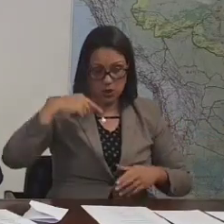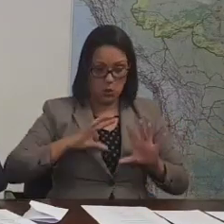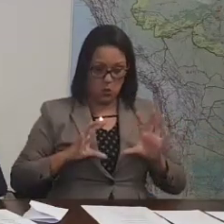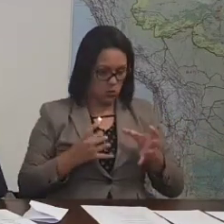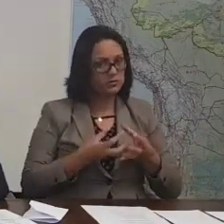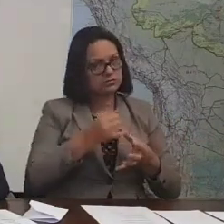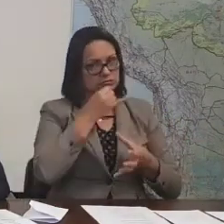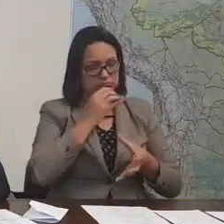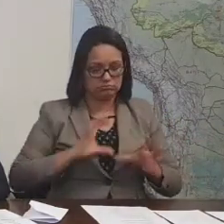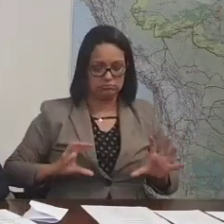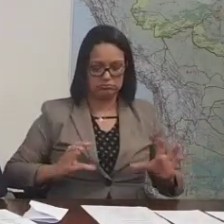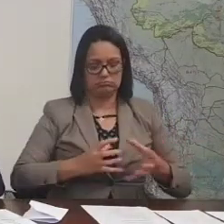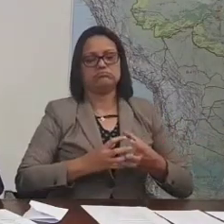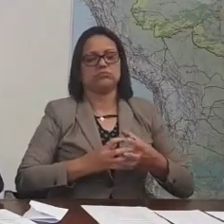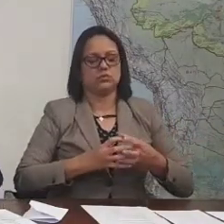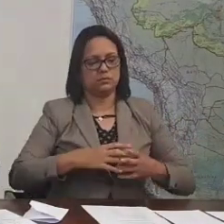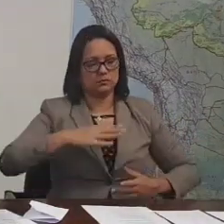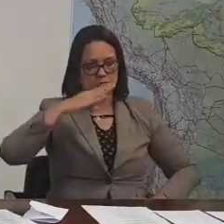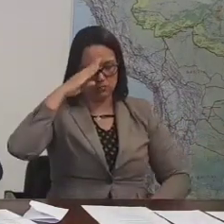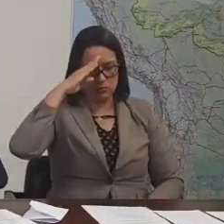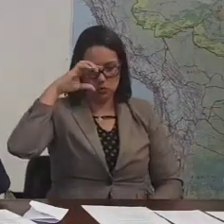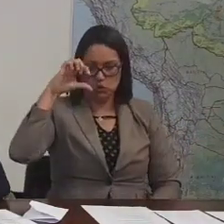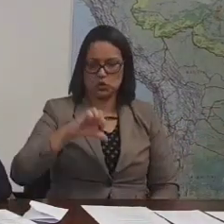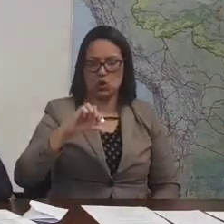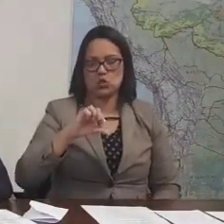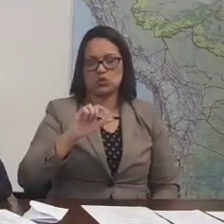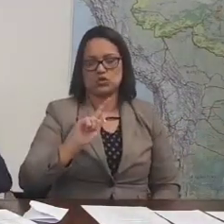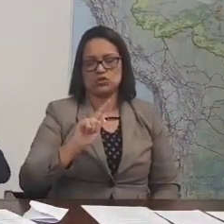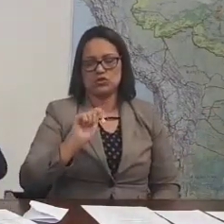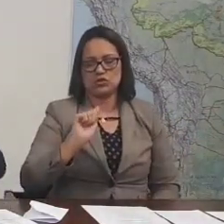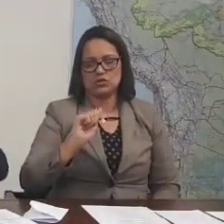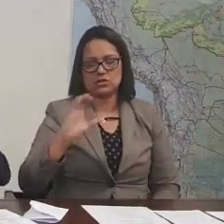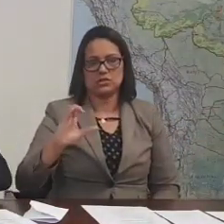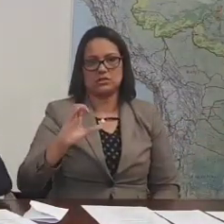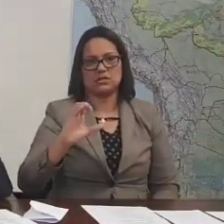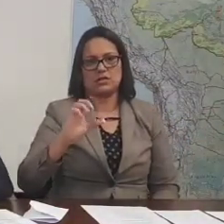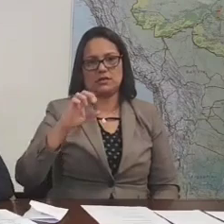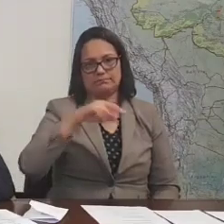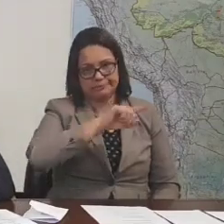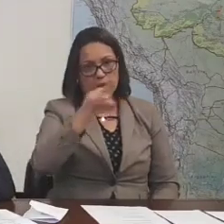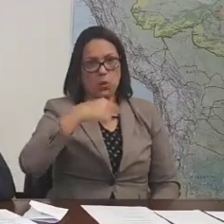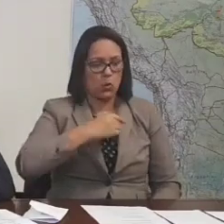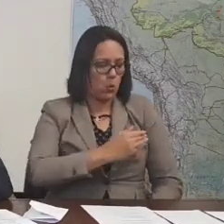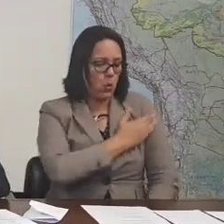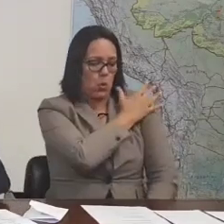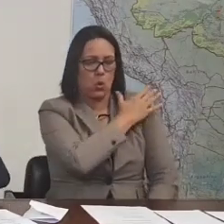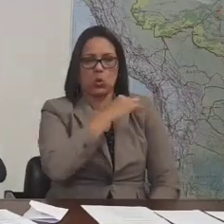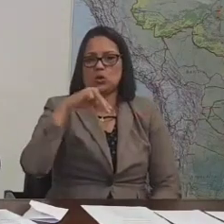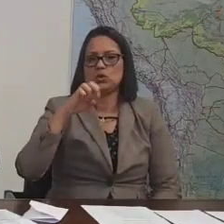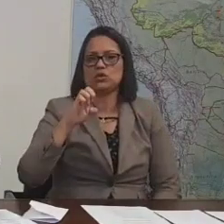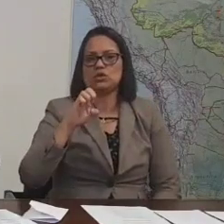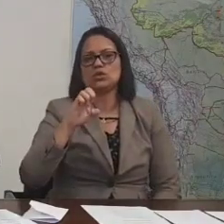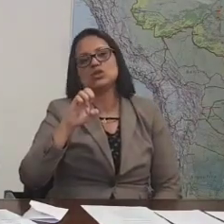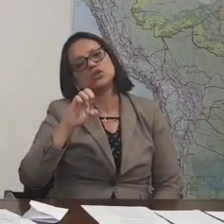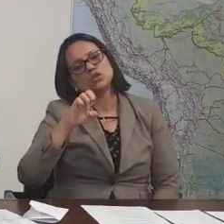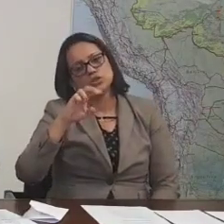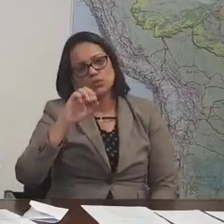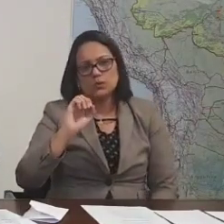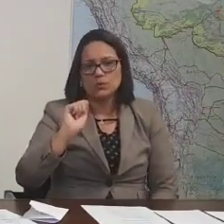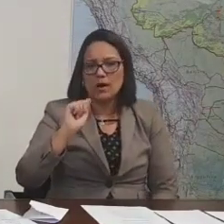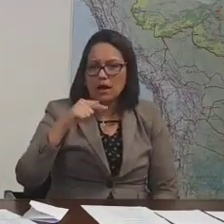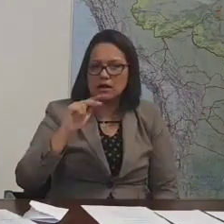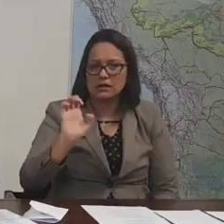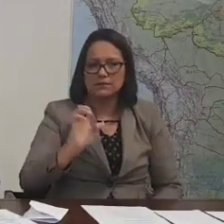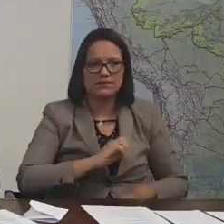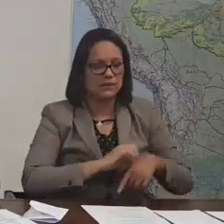grupo, eu estou lá no nono jacê em Nhuac. Estou lá, eu sou o coronel comandante nono jacê de Nhuac. E o sargento sai da primeira